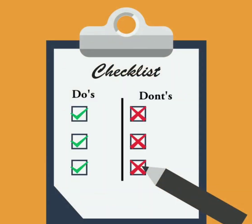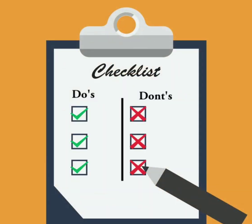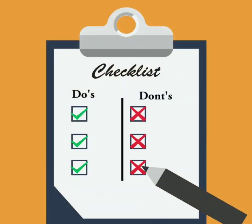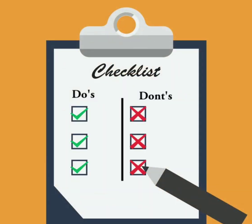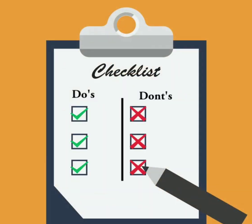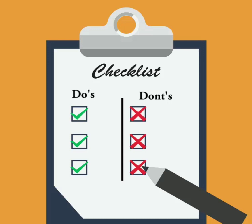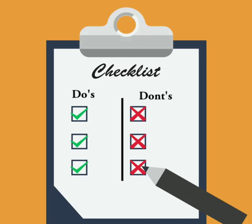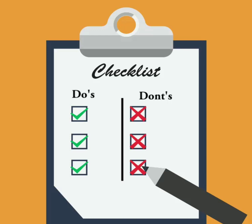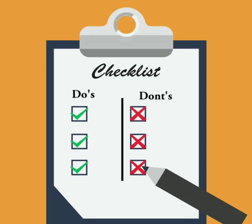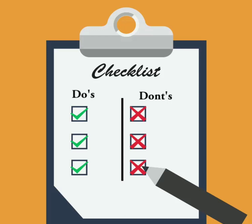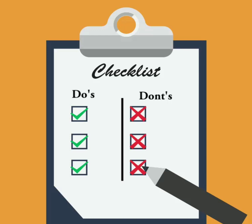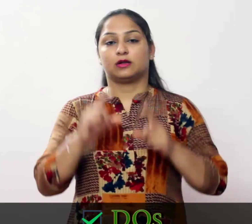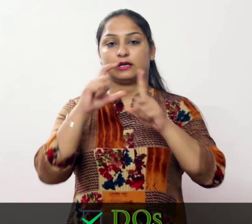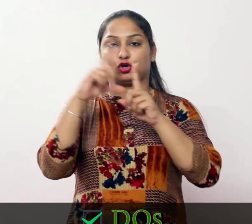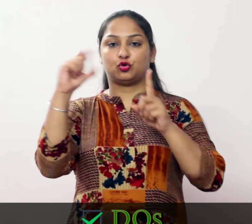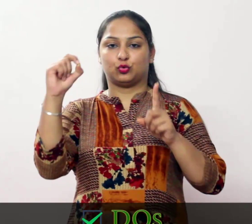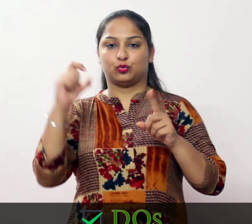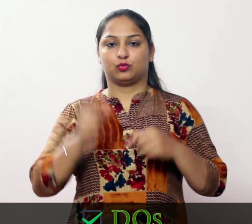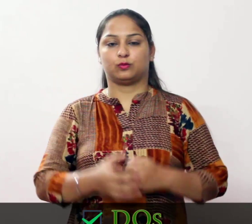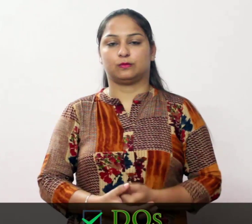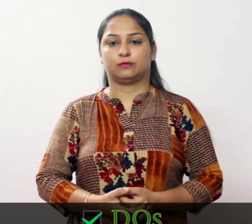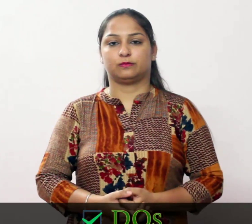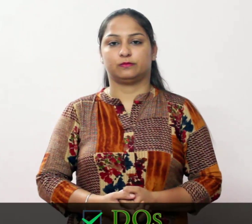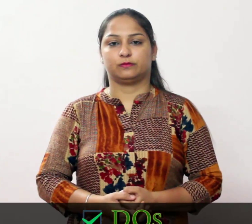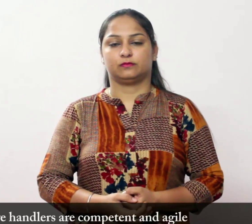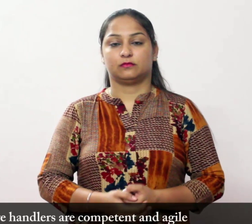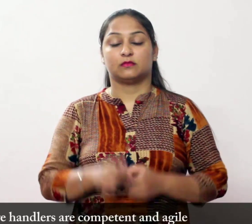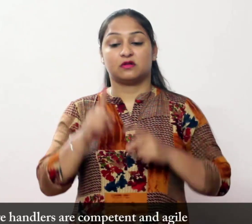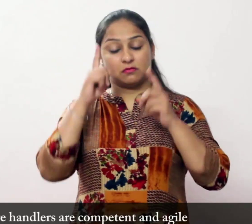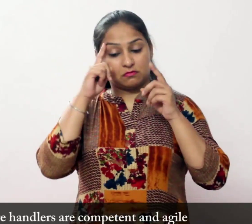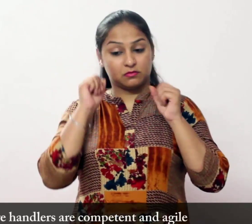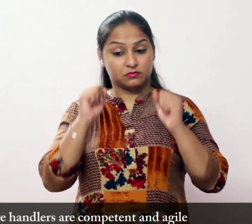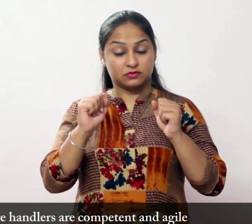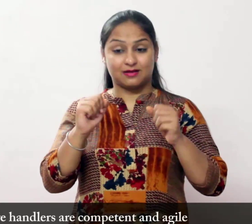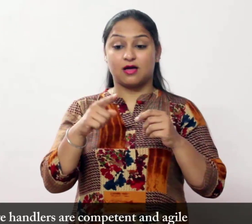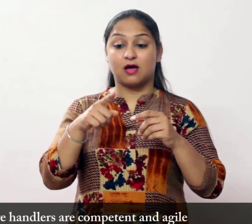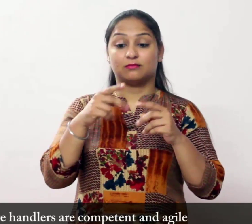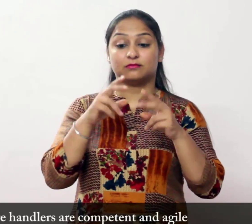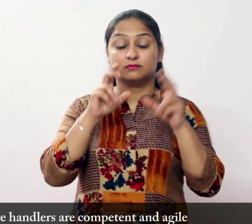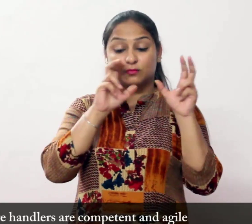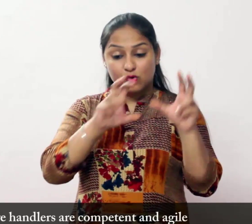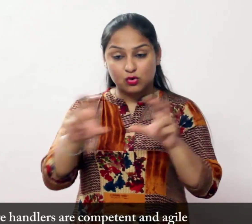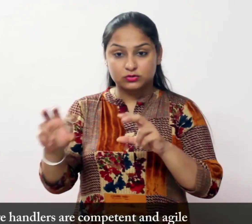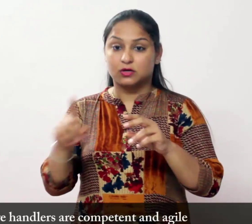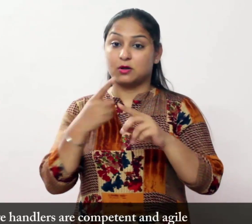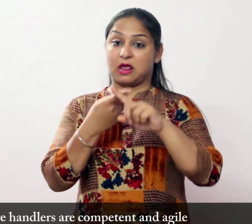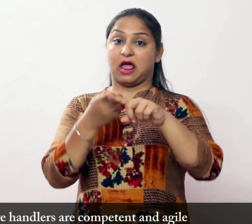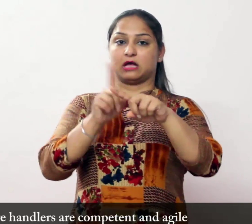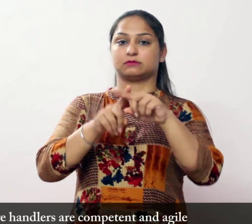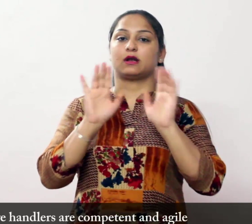चाहिए करने योग्य सुनिक्षुत करें कि हैंडलर, सक्षम और चुस्त है